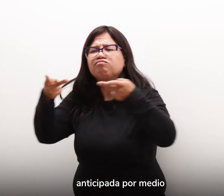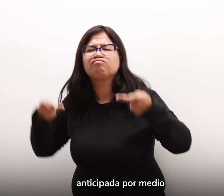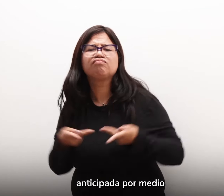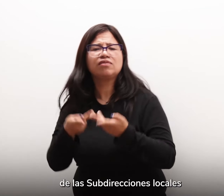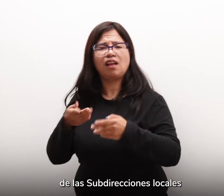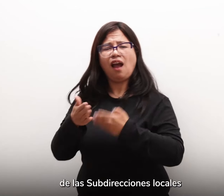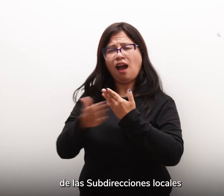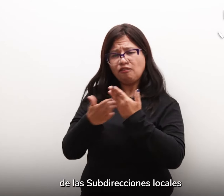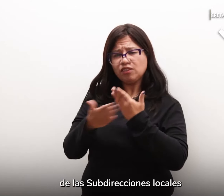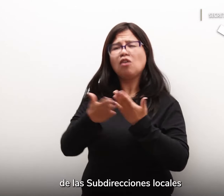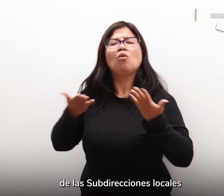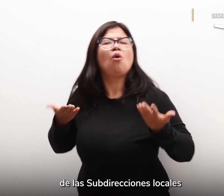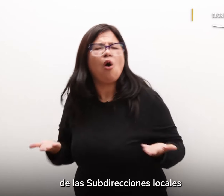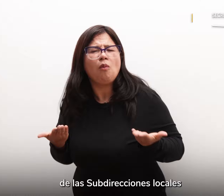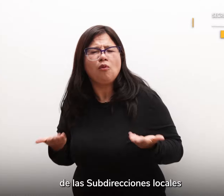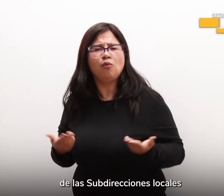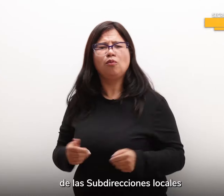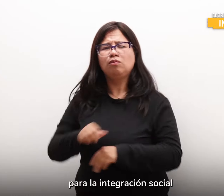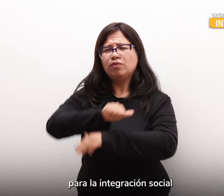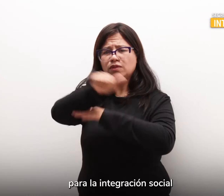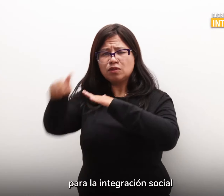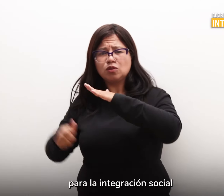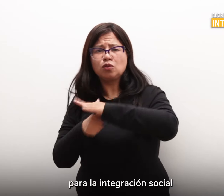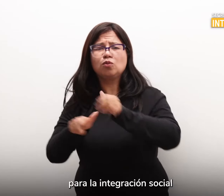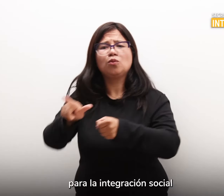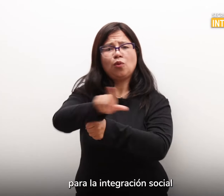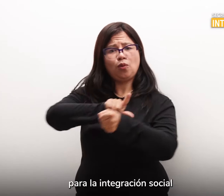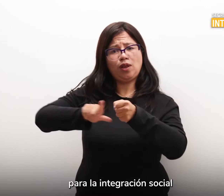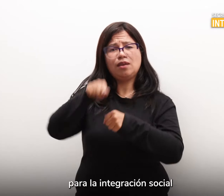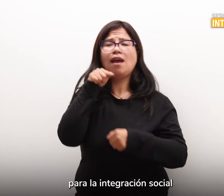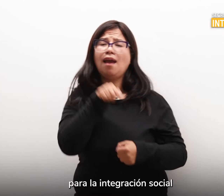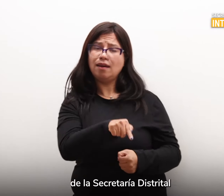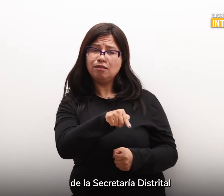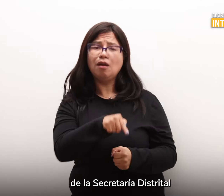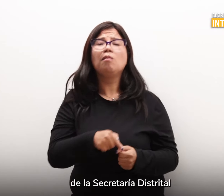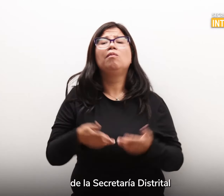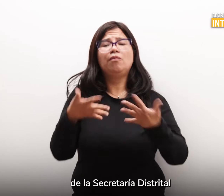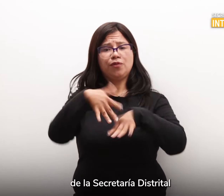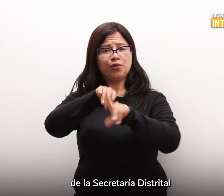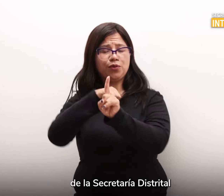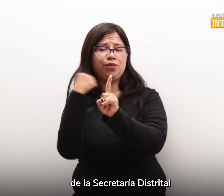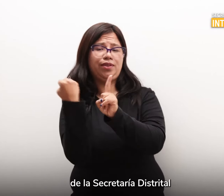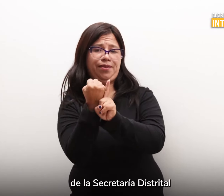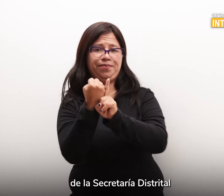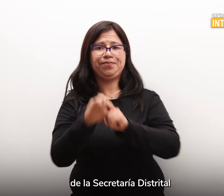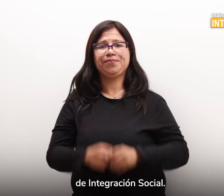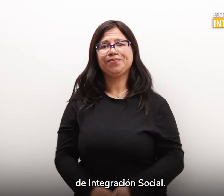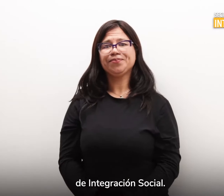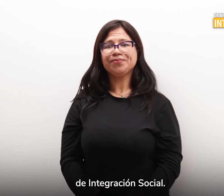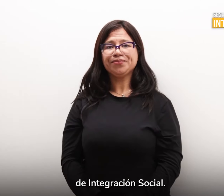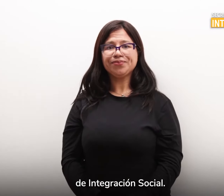medio de las subdirecciones locales Para la integración social de la Secretaría Distrital de Integración Social